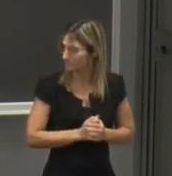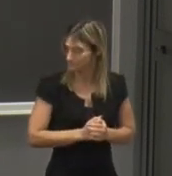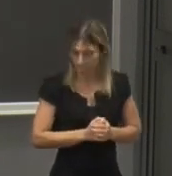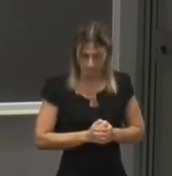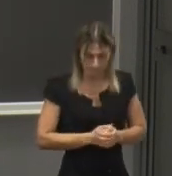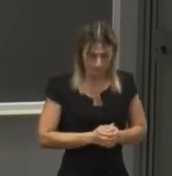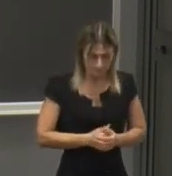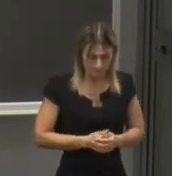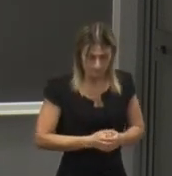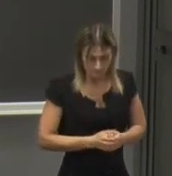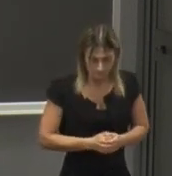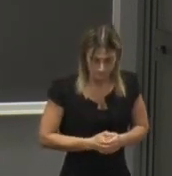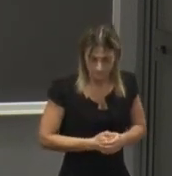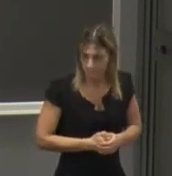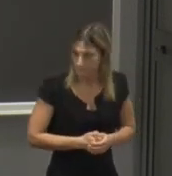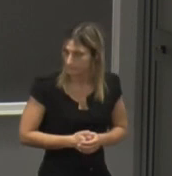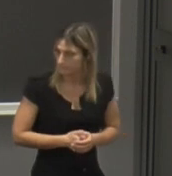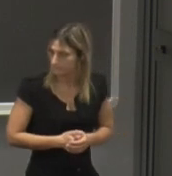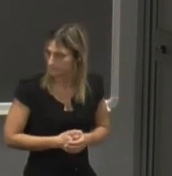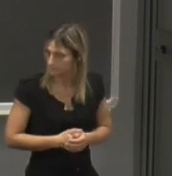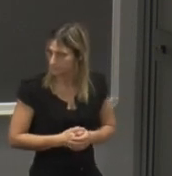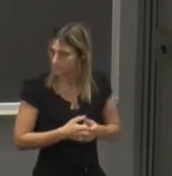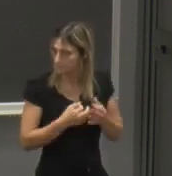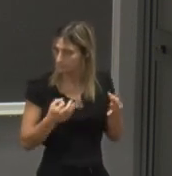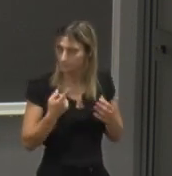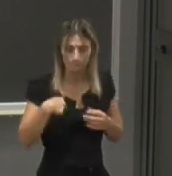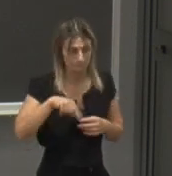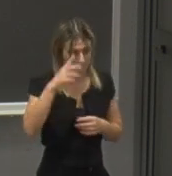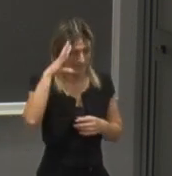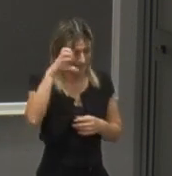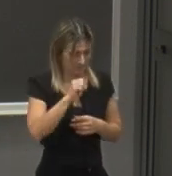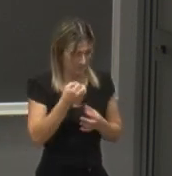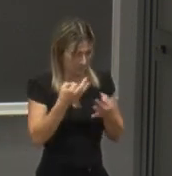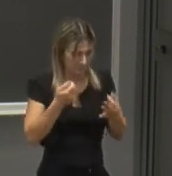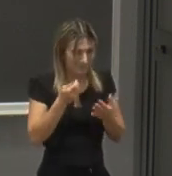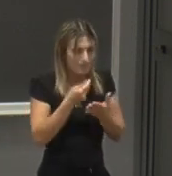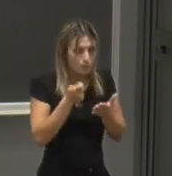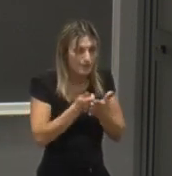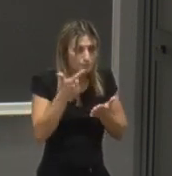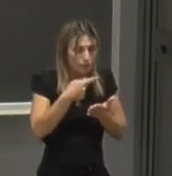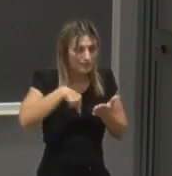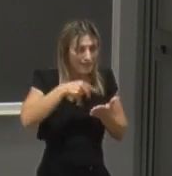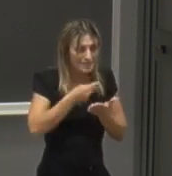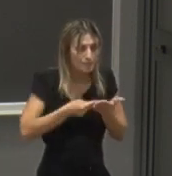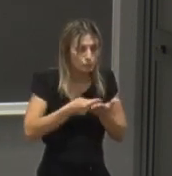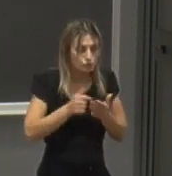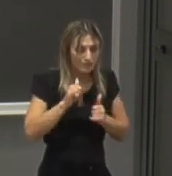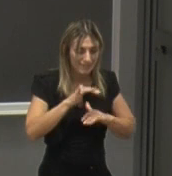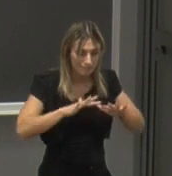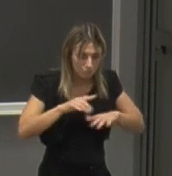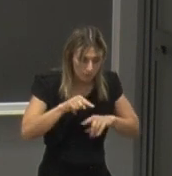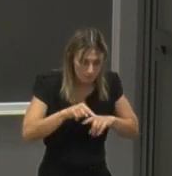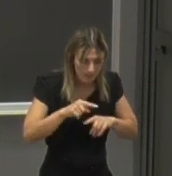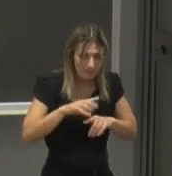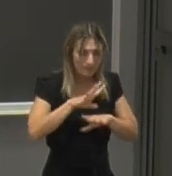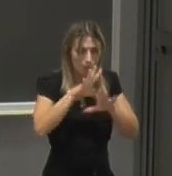grazie grazie per la presentazione e ovviamente ragazzi avete capito benissimo l'importanza di questa tecnologia ricordatevi sempre che l'informatica e tutte le